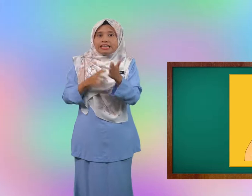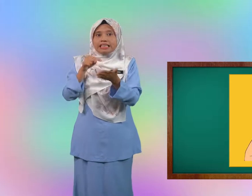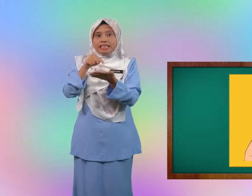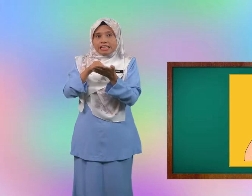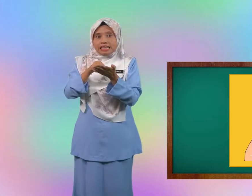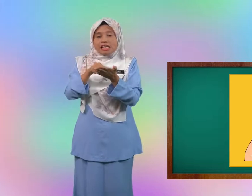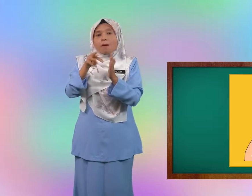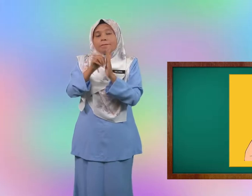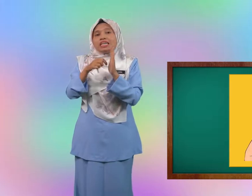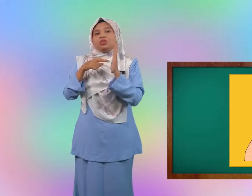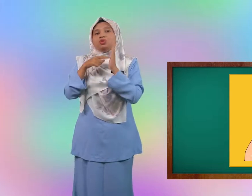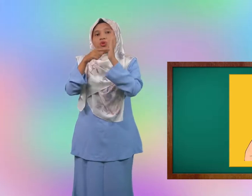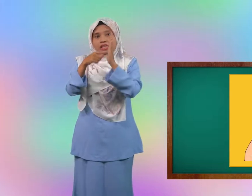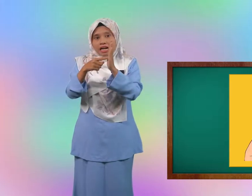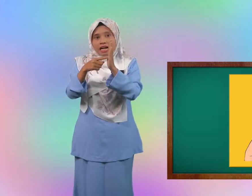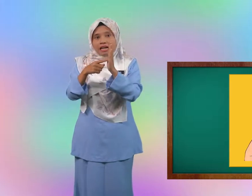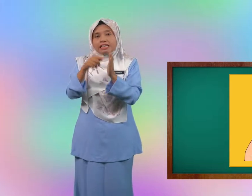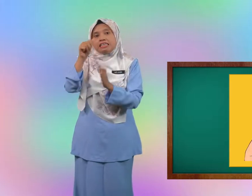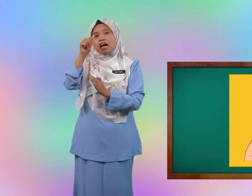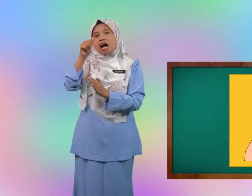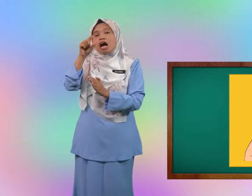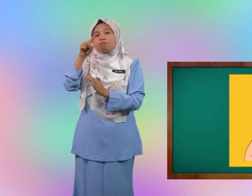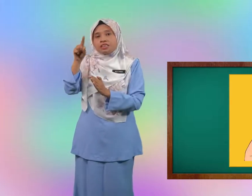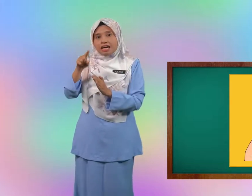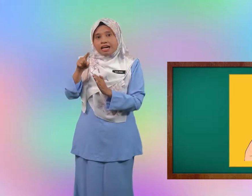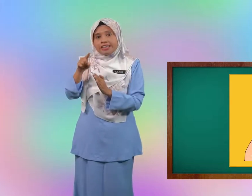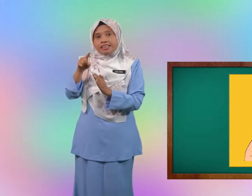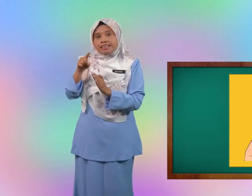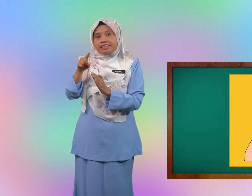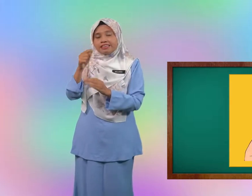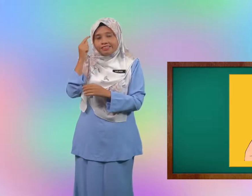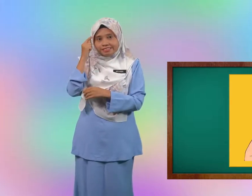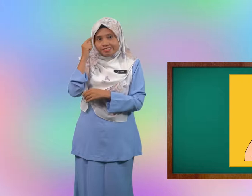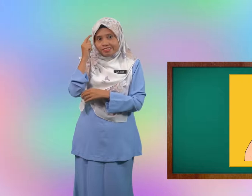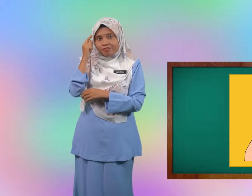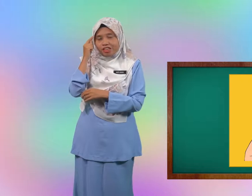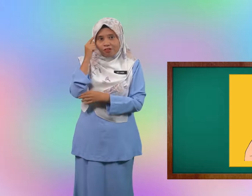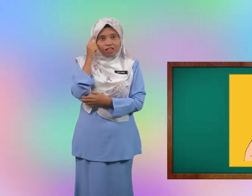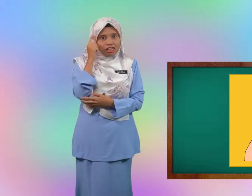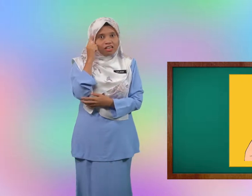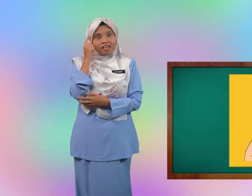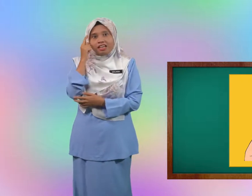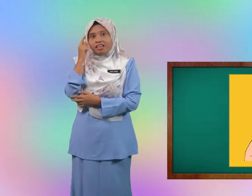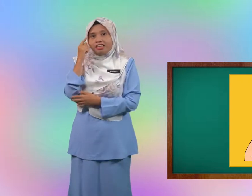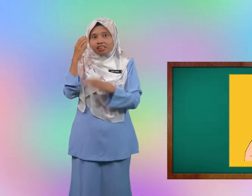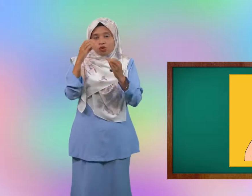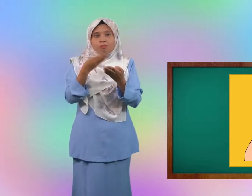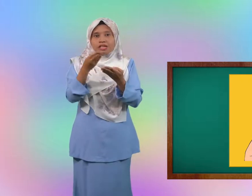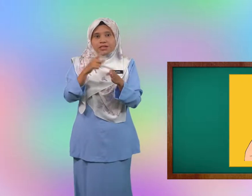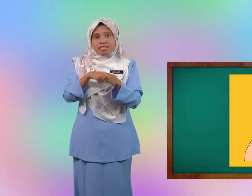ini menunjukkan abjad fikir fikir cikgu beri masa